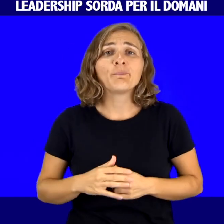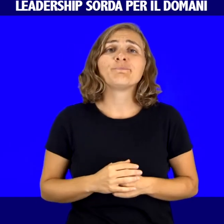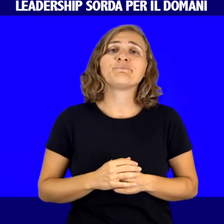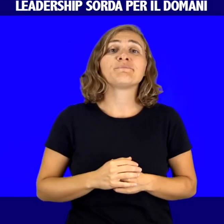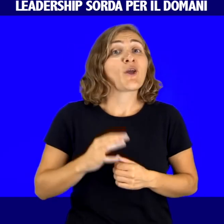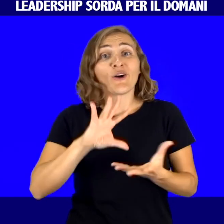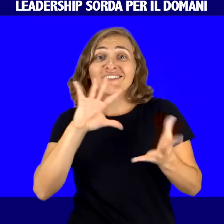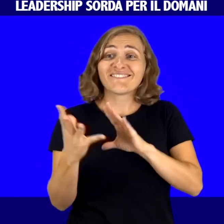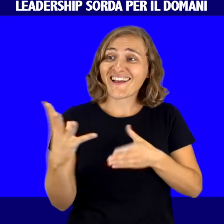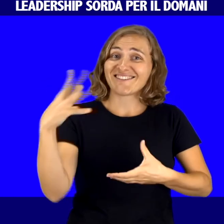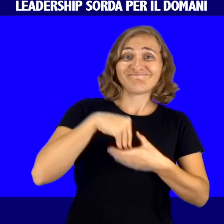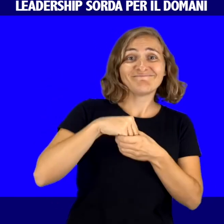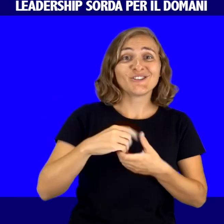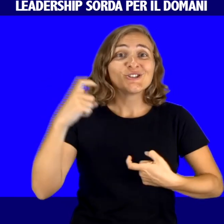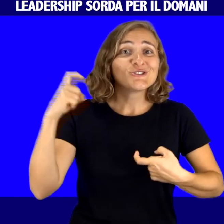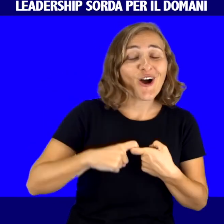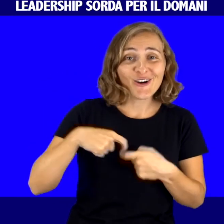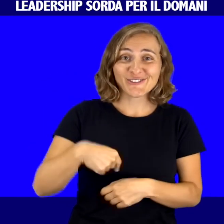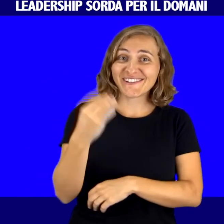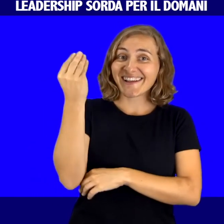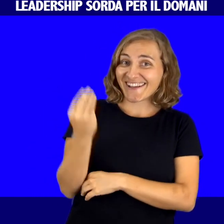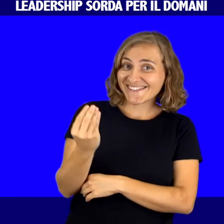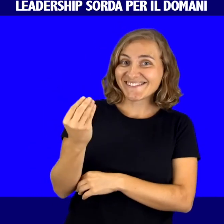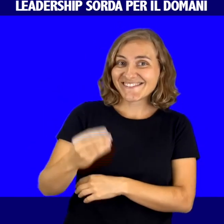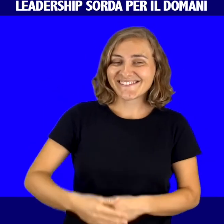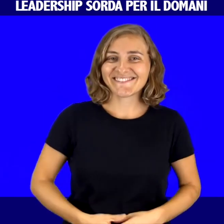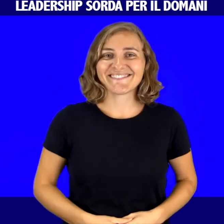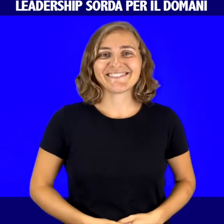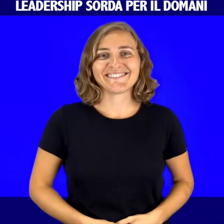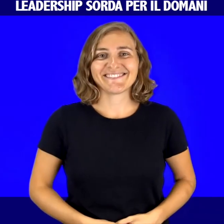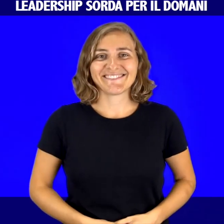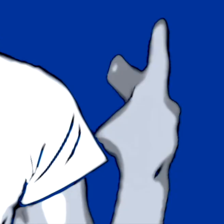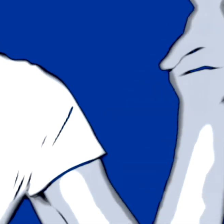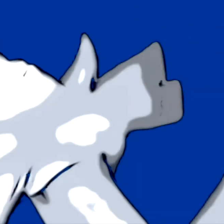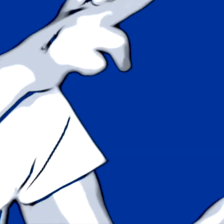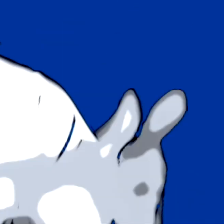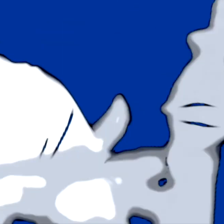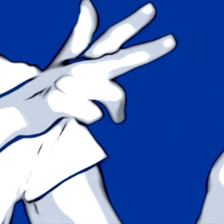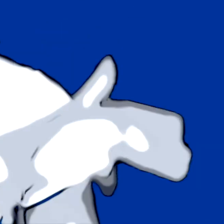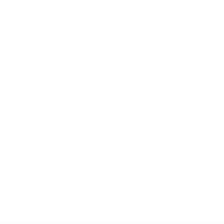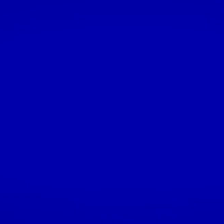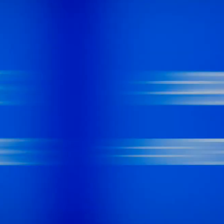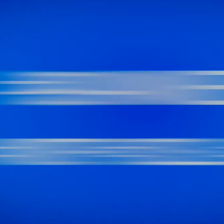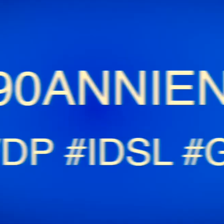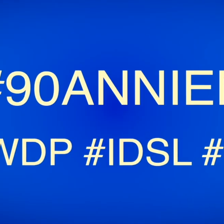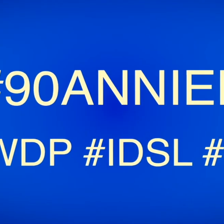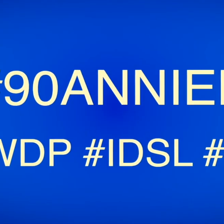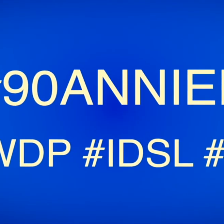dell'ENS o un bonifico bancario. Oppure puoi entrare nella nostra famiglia diventando socio o socia